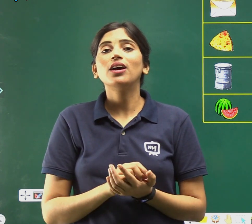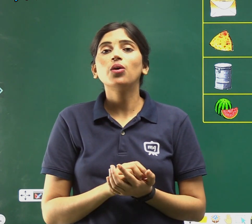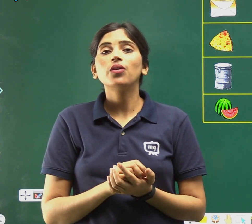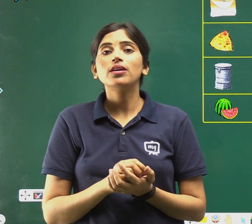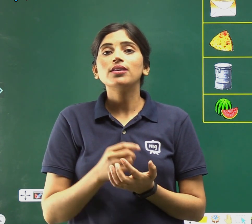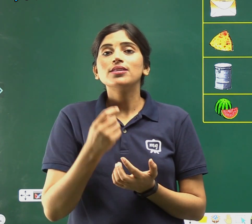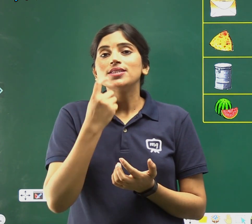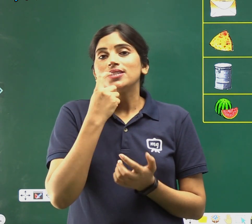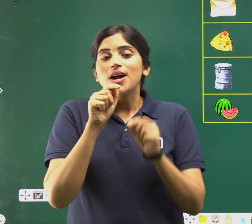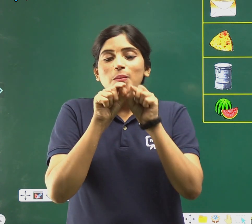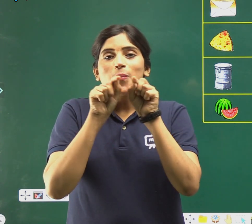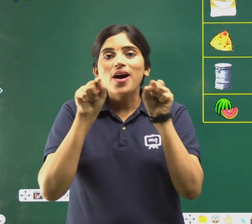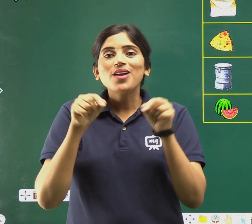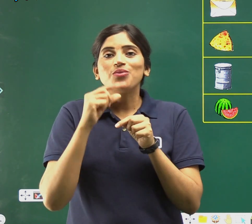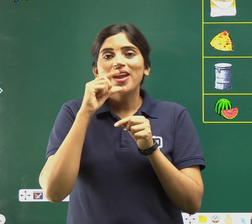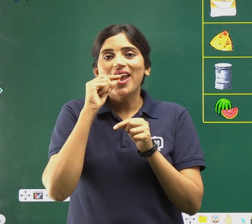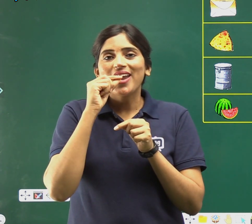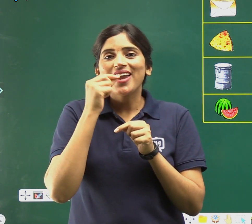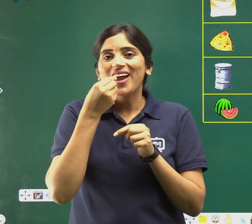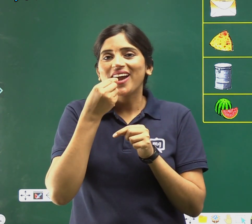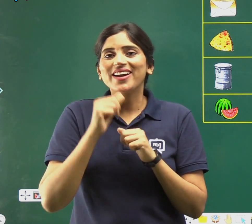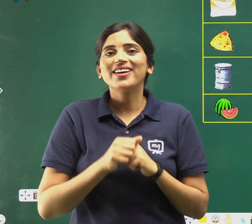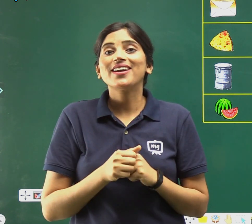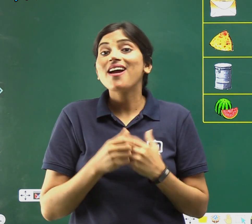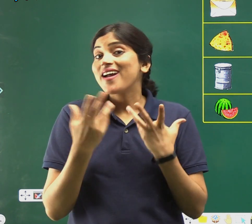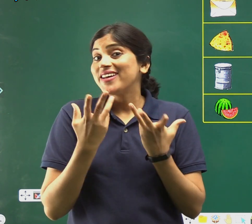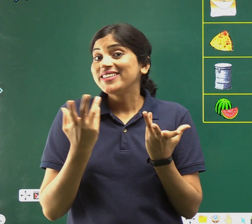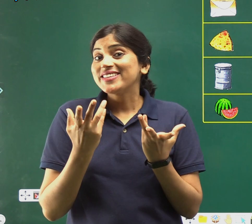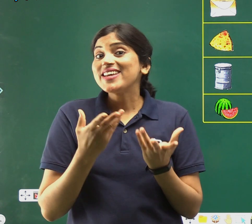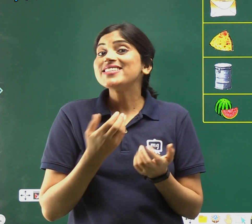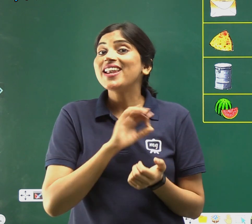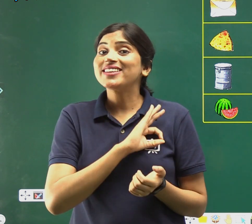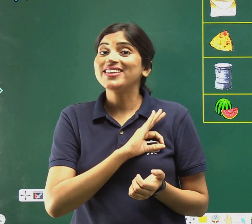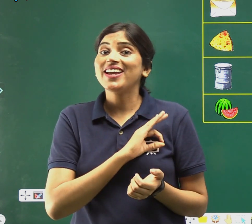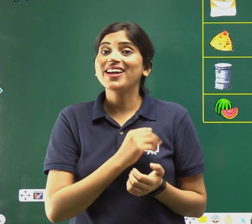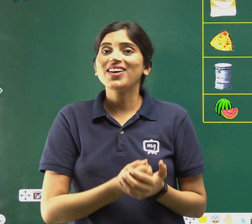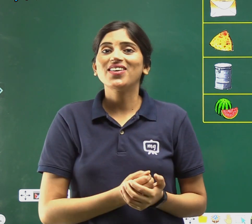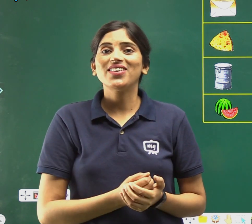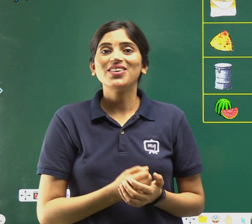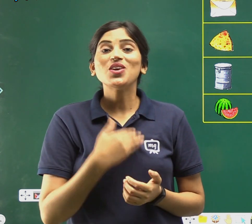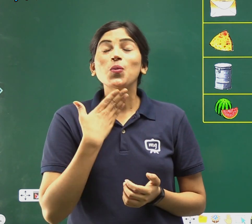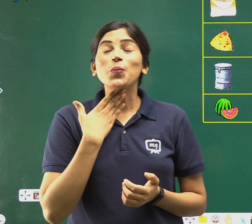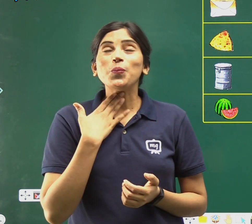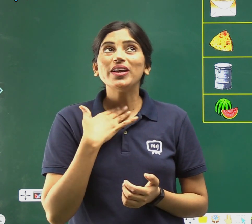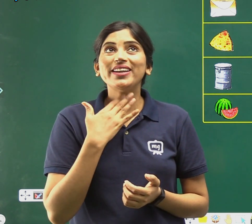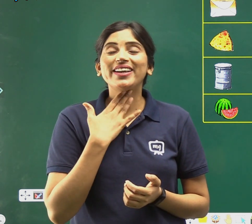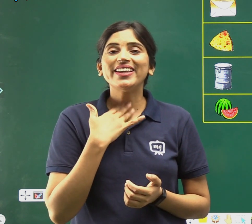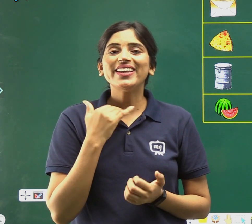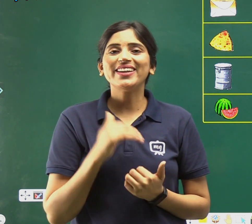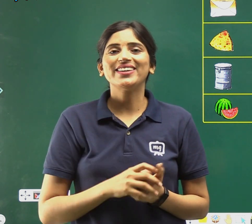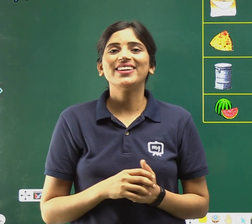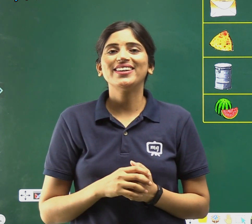बर्फी, कैसी लगती है? मीठी,